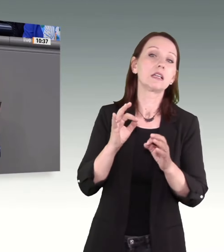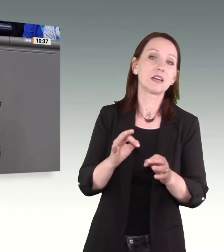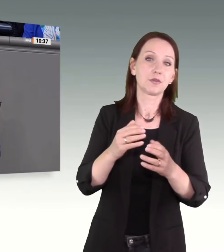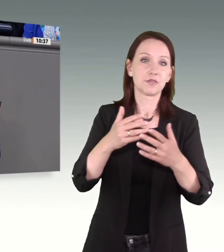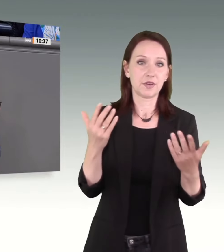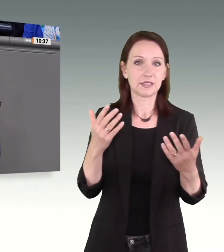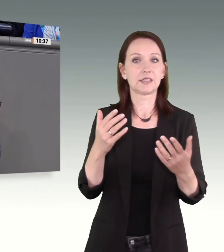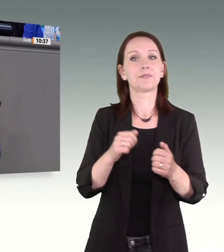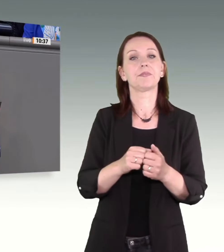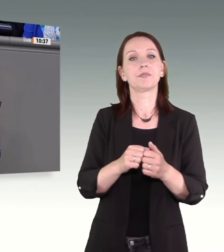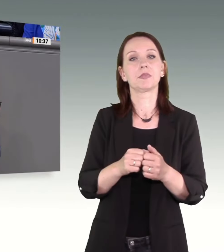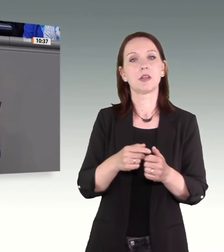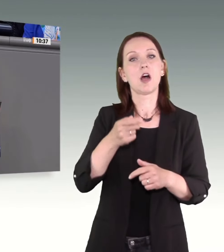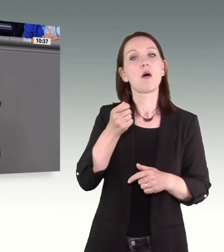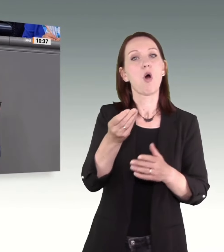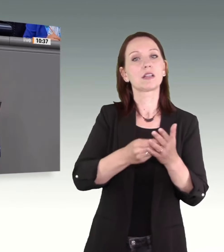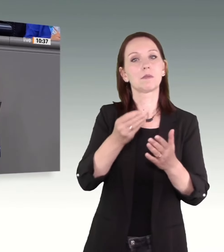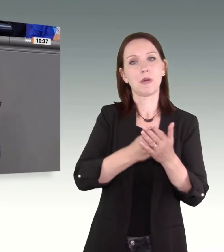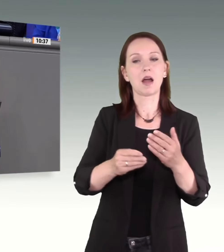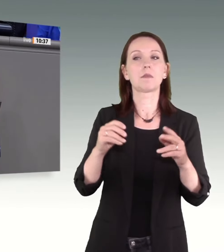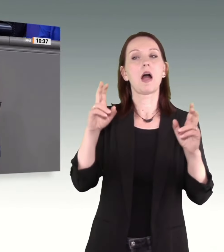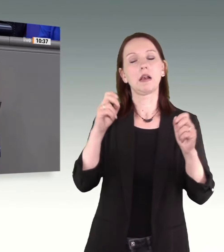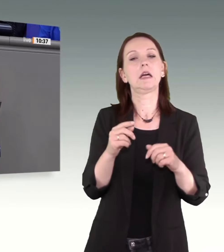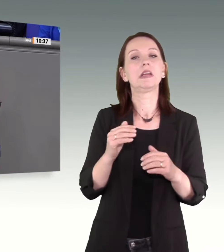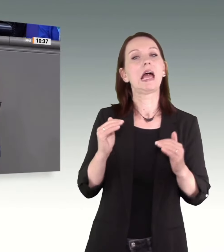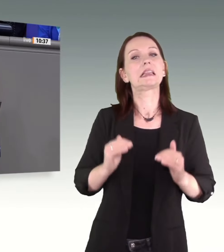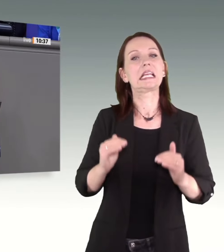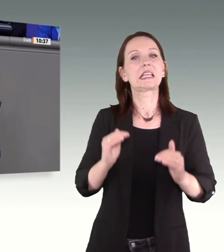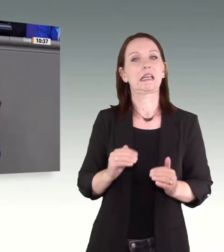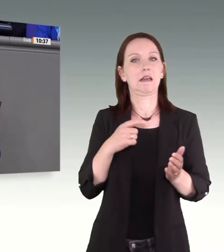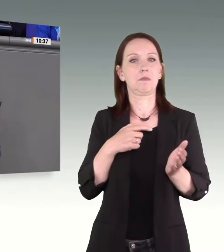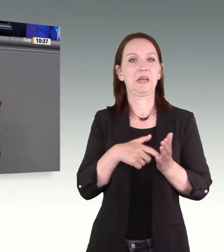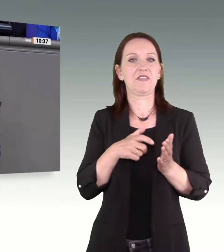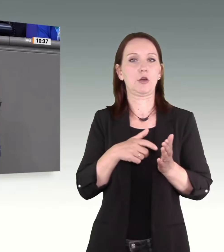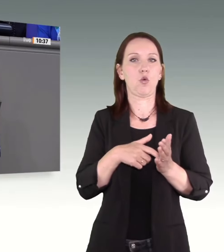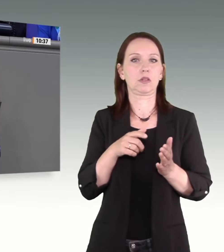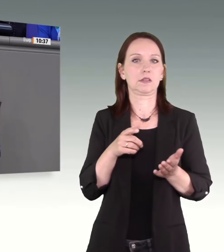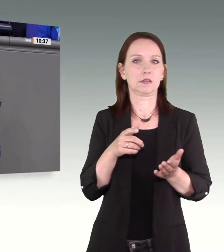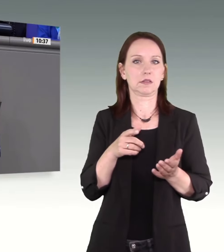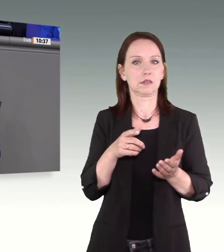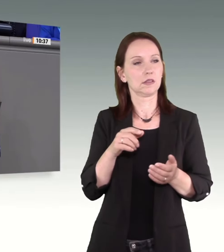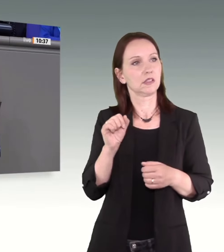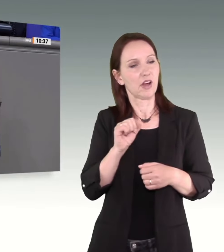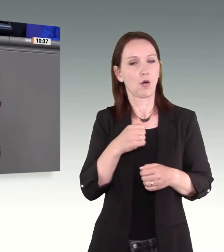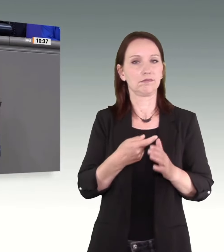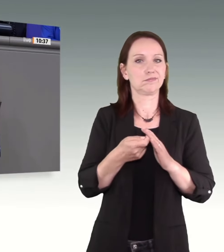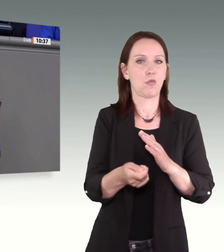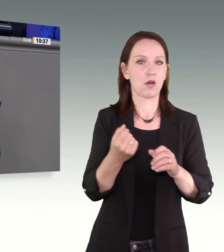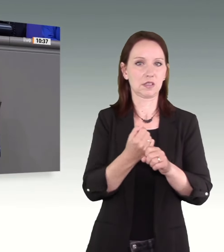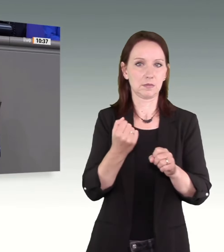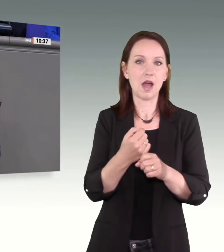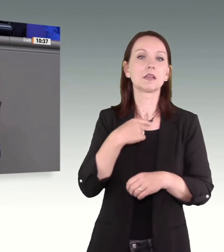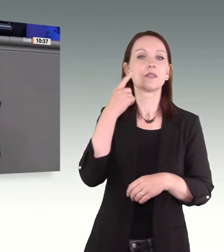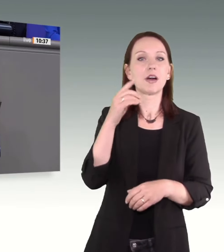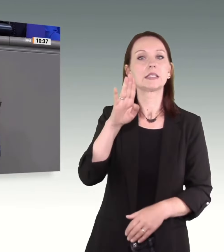Auffangmordmerkmal niedrige Beweggründe zum Beispiel mit drunter subsumieren können. Wir wissen, da ist die Rechtsprechung vom